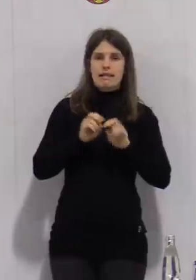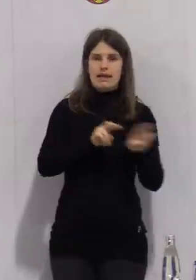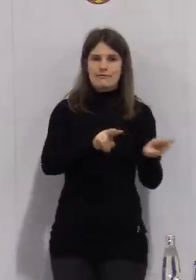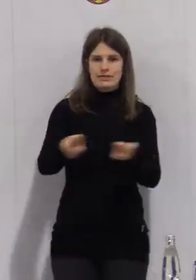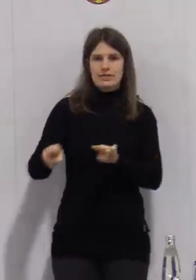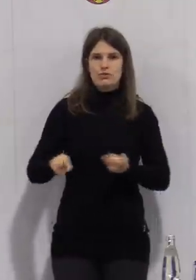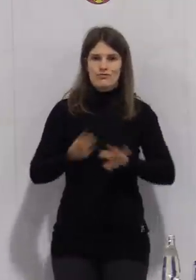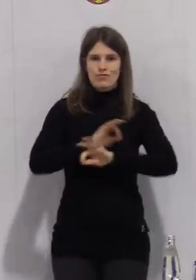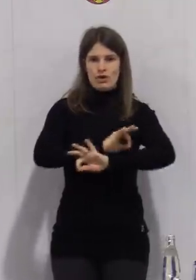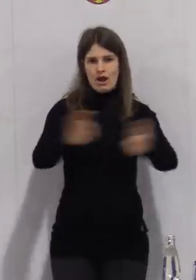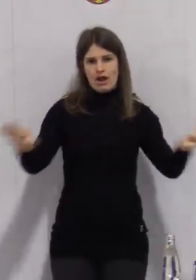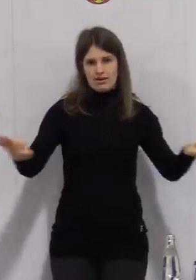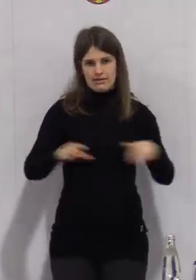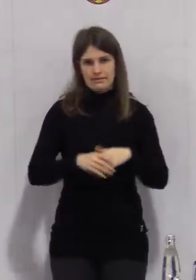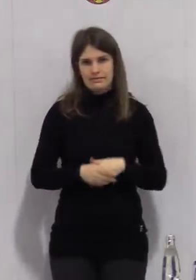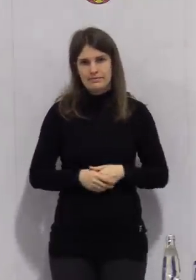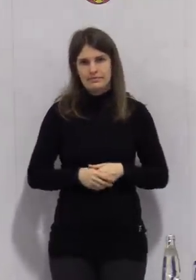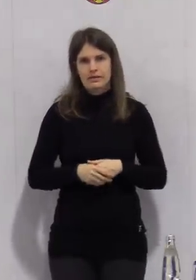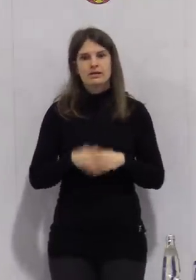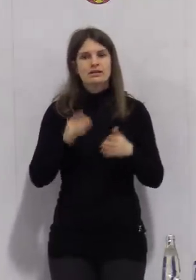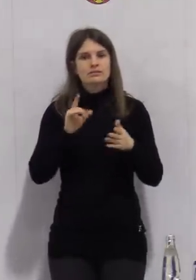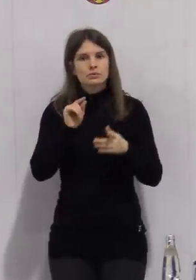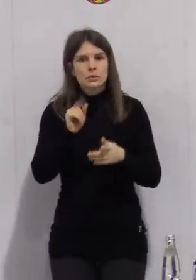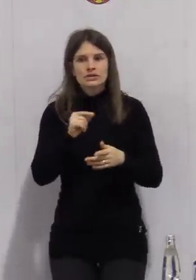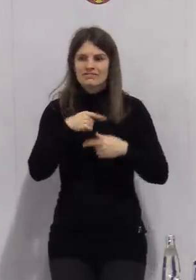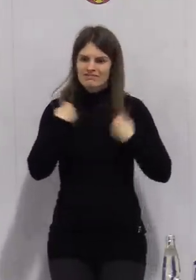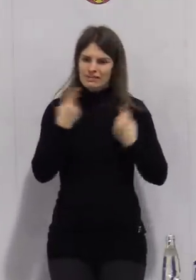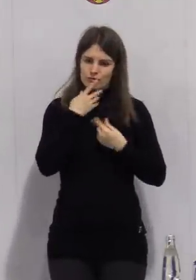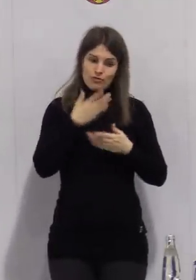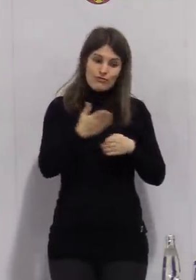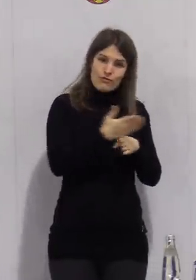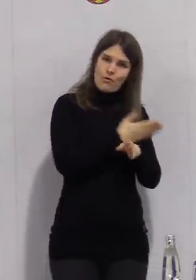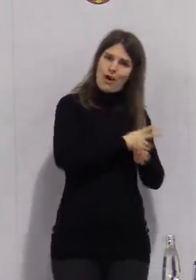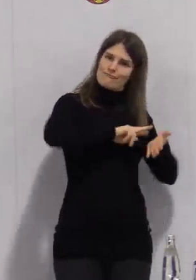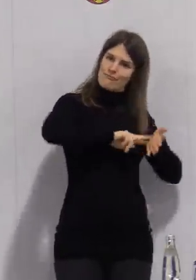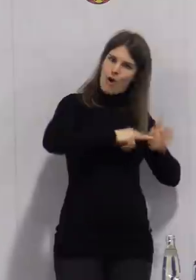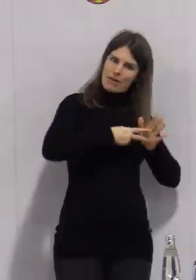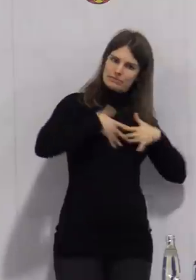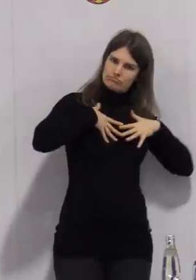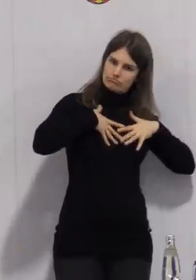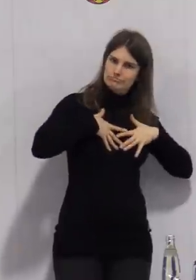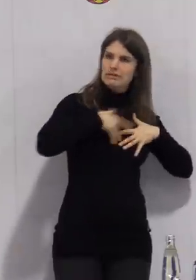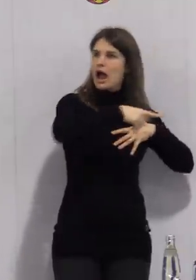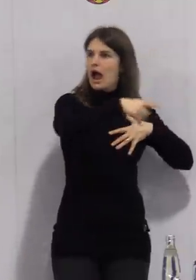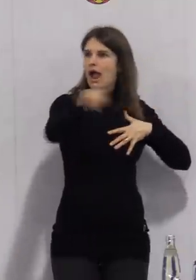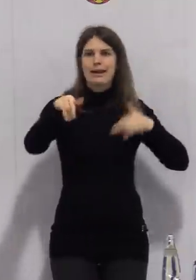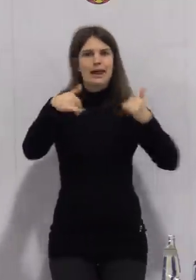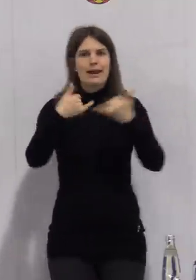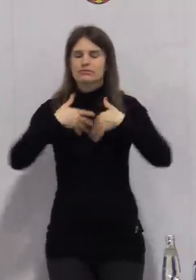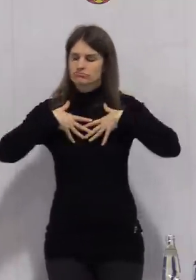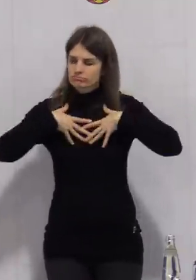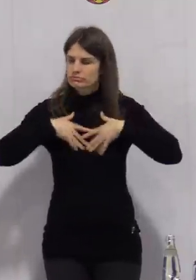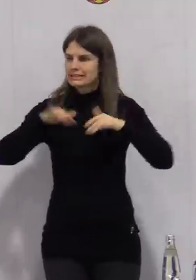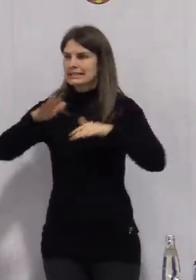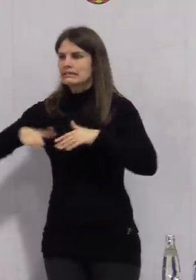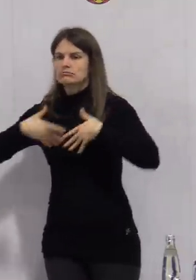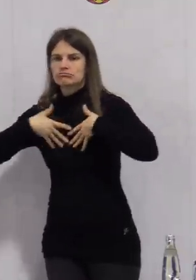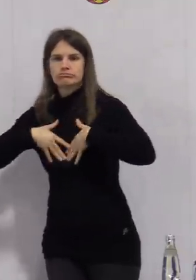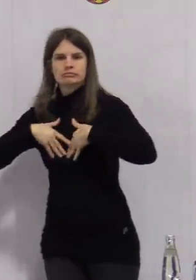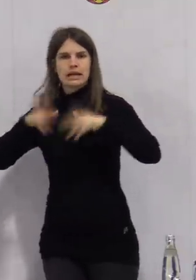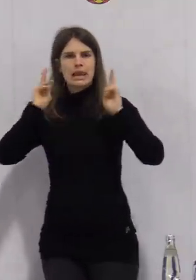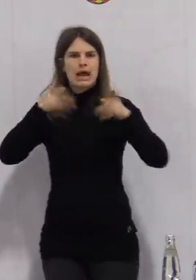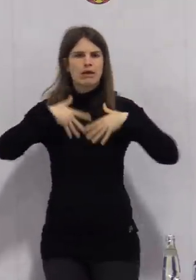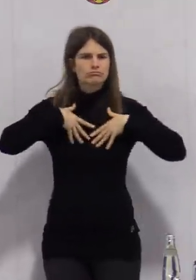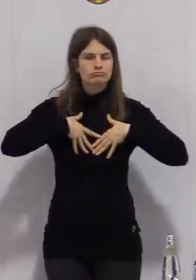Verfügung stellen können, sodass ich jedem Vorfeld dieser Teststrategie auch ein Bild davon machen kann, wie